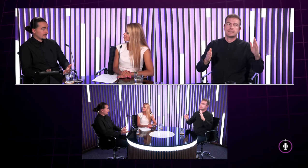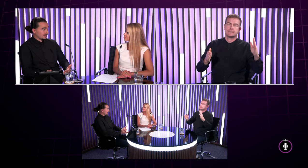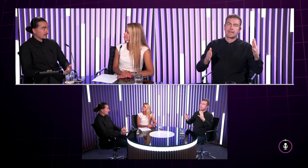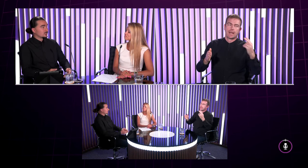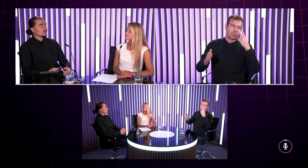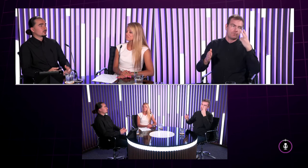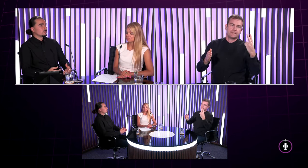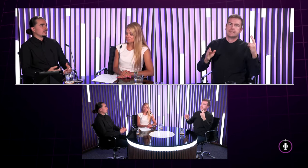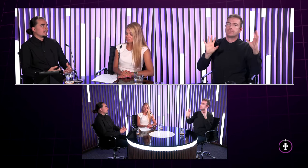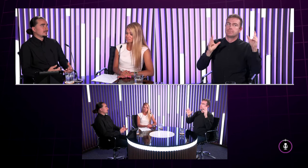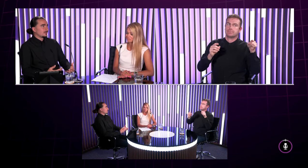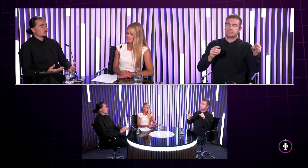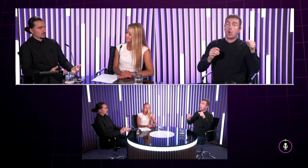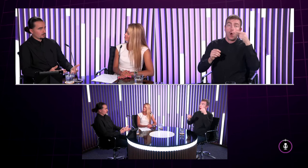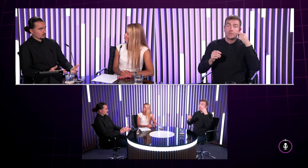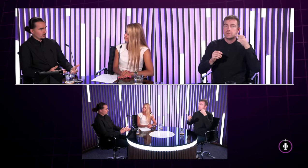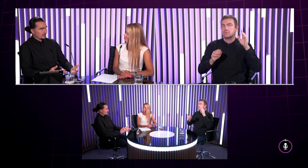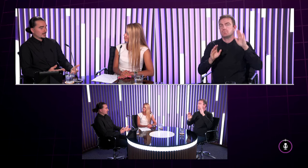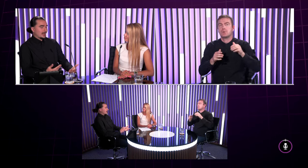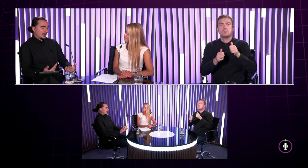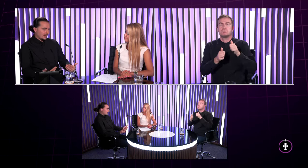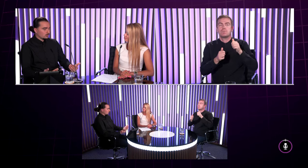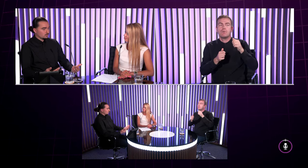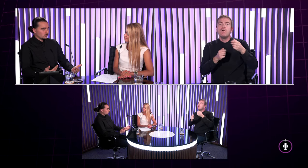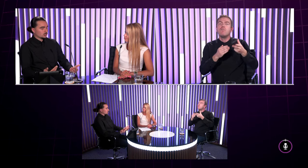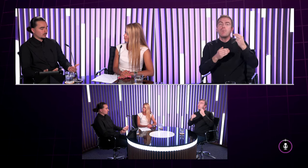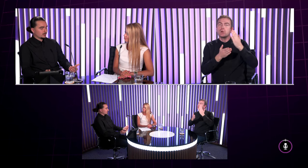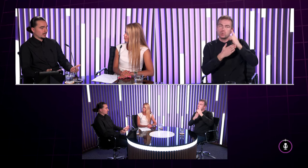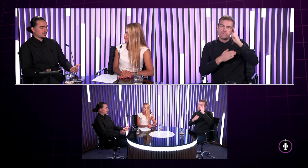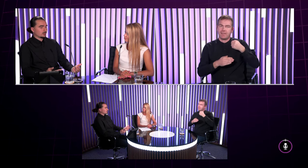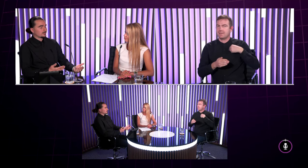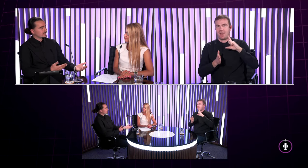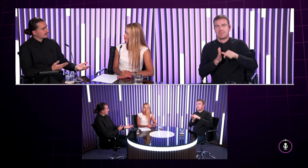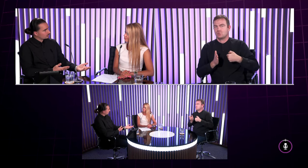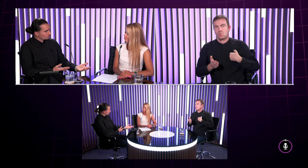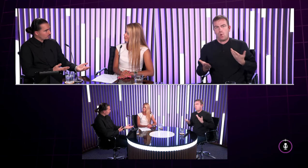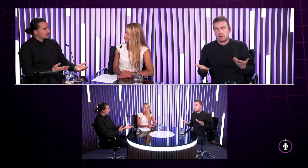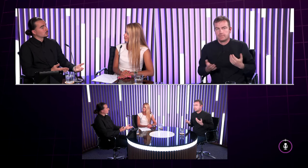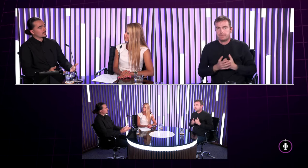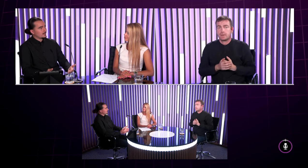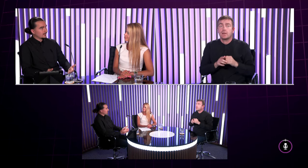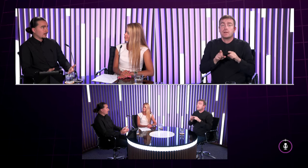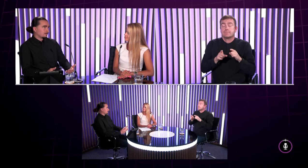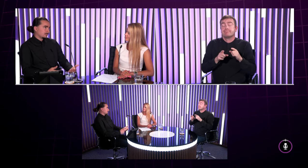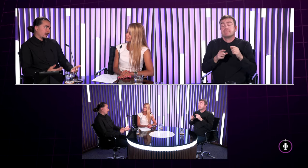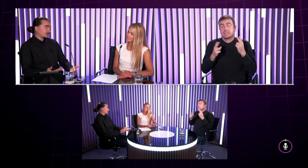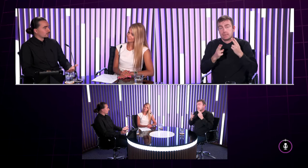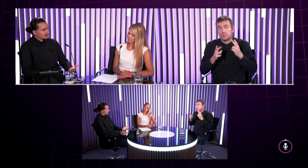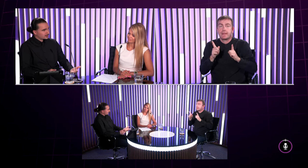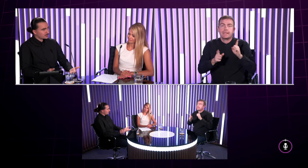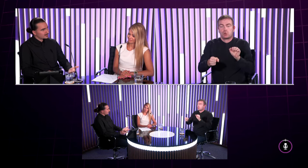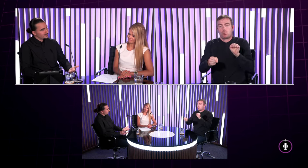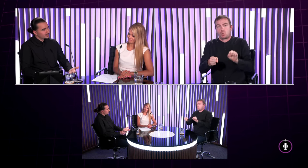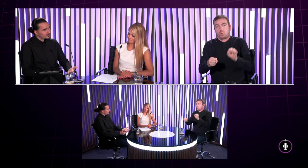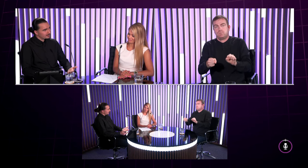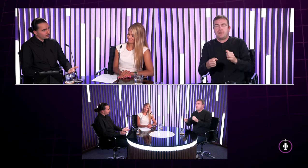zvuk tej sanitky Čiže nepočujúci napríklad tomu že nepočujú a áno môže to v niektorých aspektoch keď presne na niekto trúbi im to chýbať aj keď to je